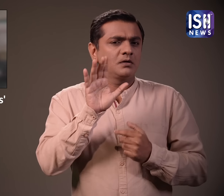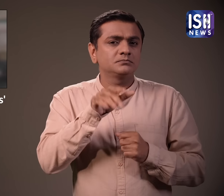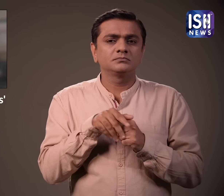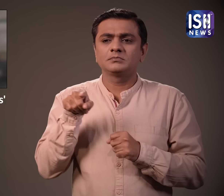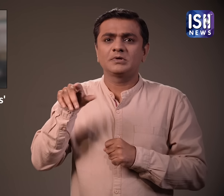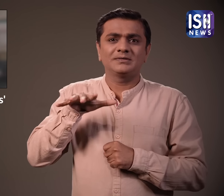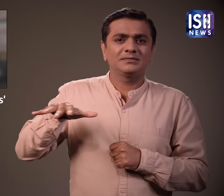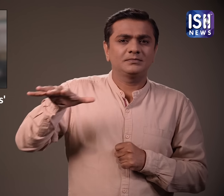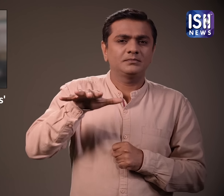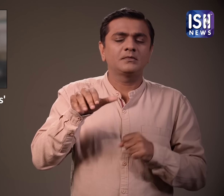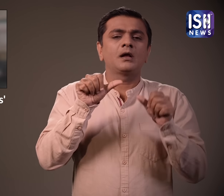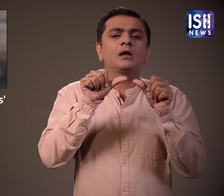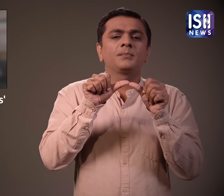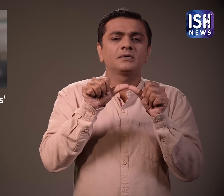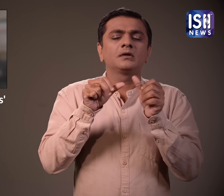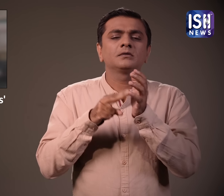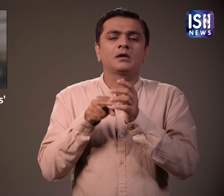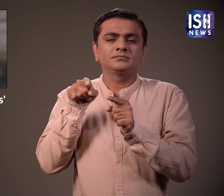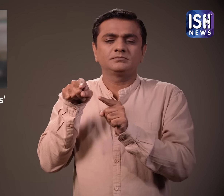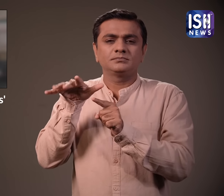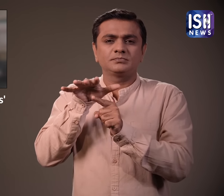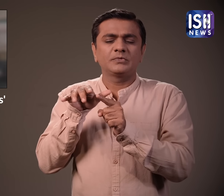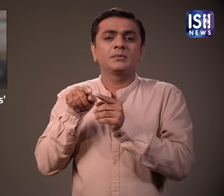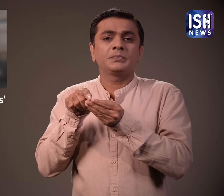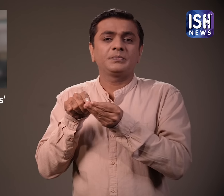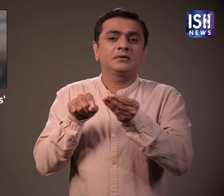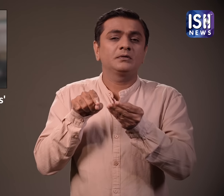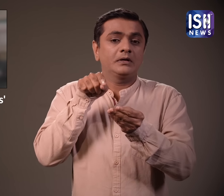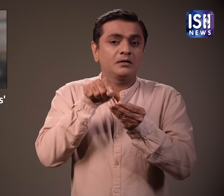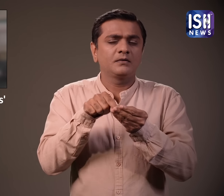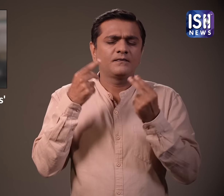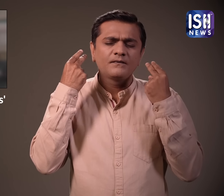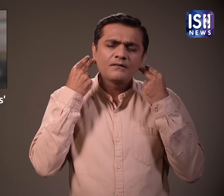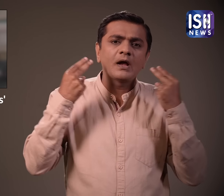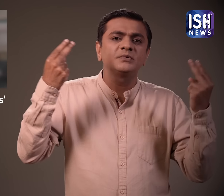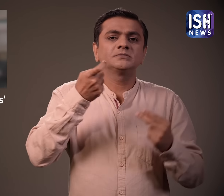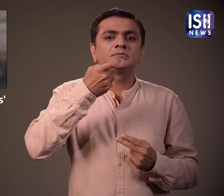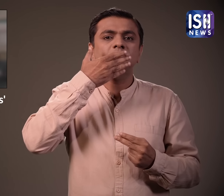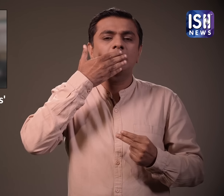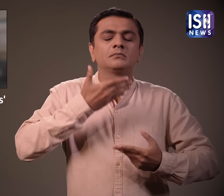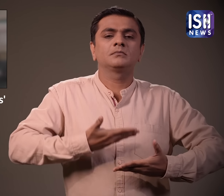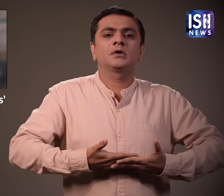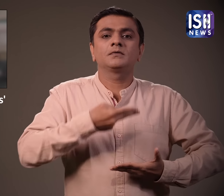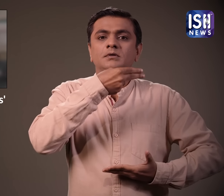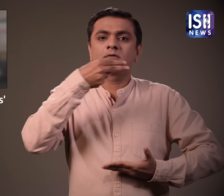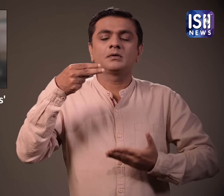इसका नाम स्टेशन के पास अम्बेटकर रोड पर स्थित भगवान पार्षवनात को समर्पित एक जैन मंदिर के नाम पर रखा गया